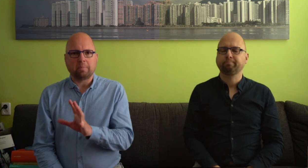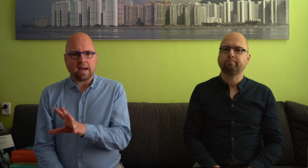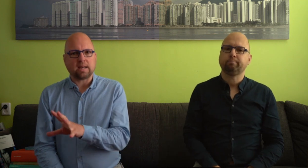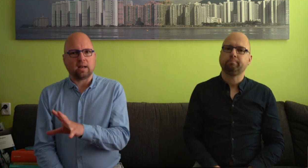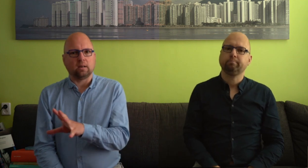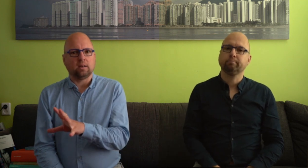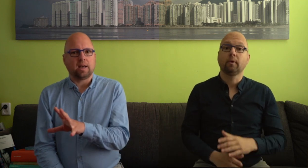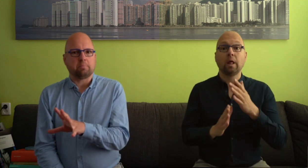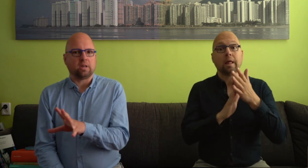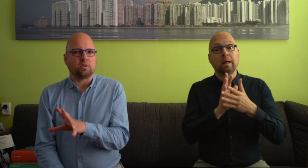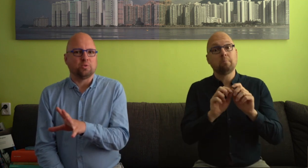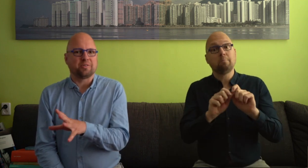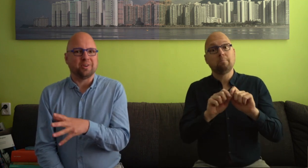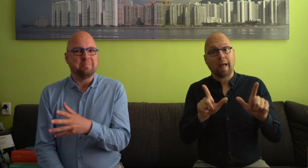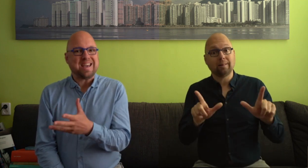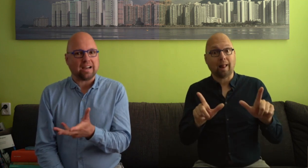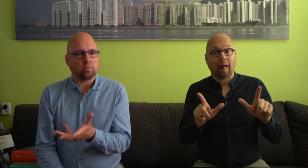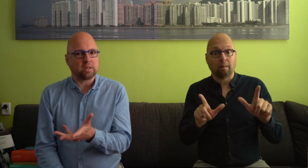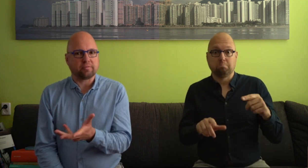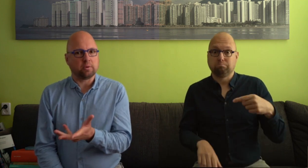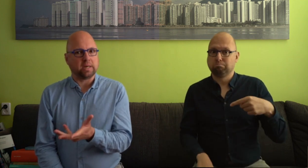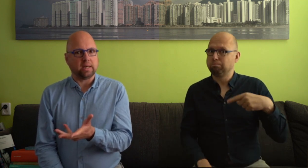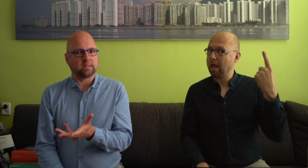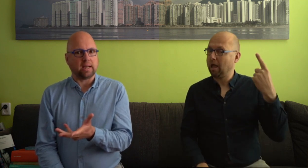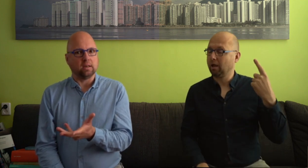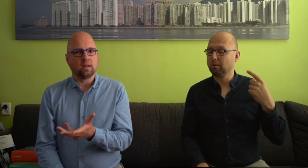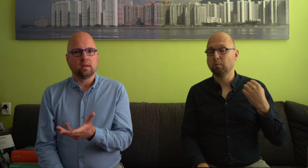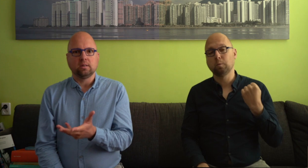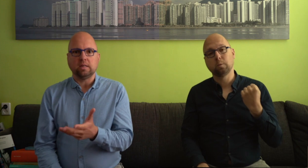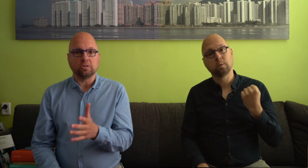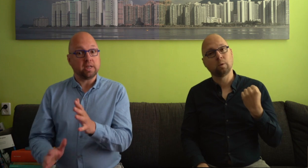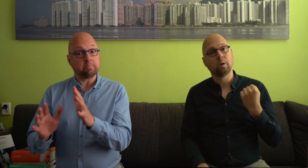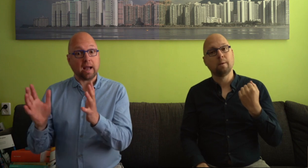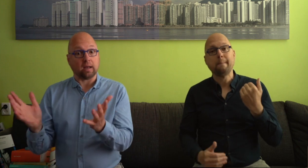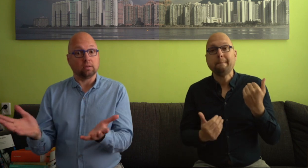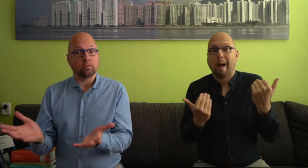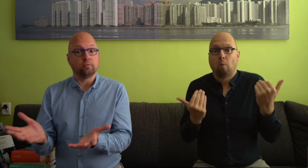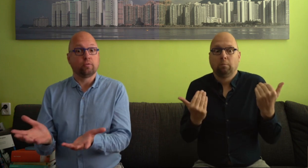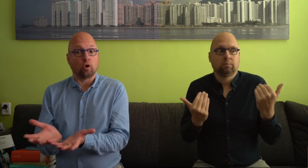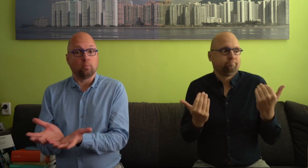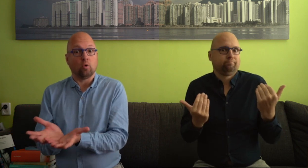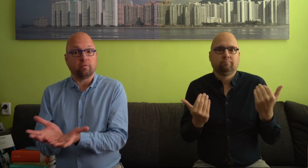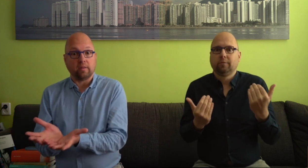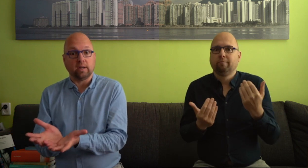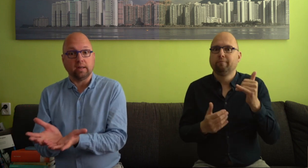Gebarentalen hebben dat natuurlijk veel meer, omdat er veel meer dingen zijn die een zichtbare vorm of handeling